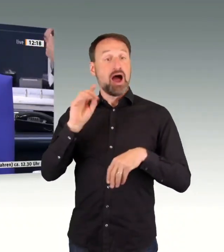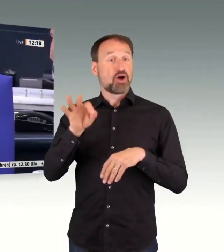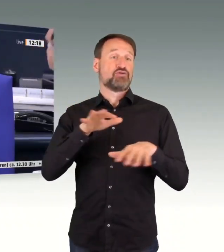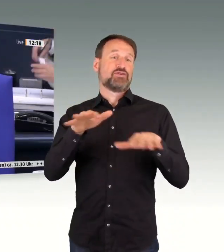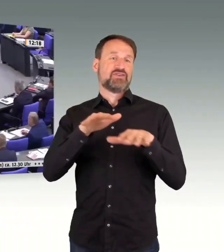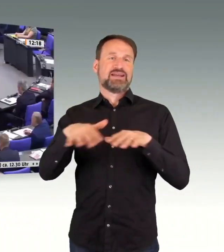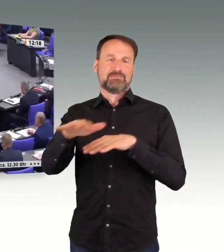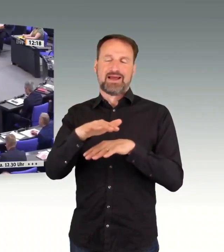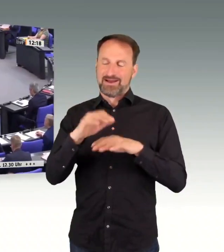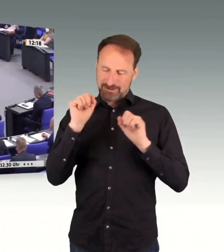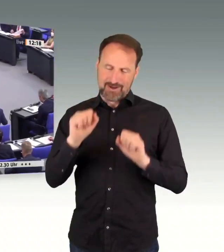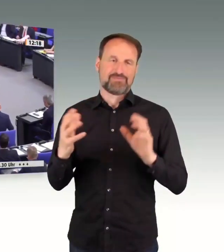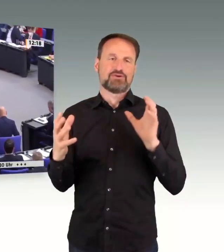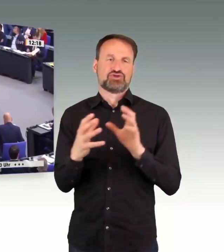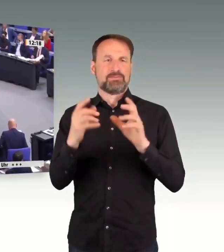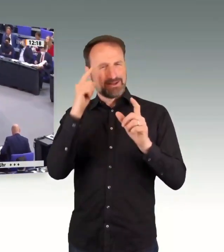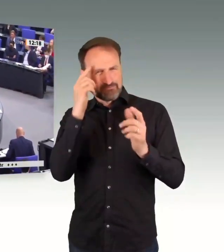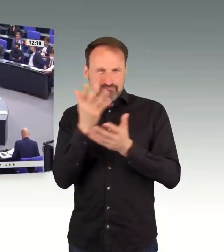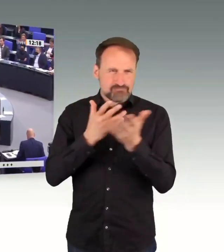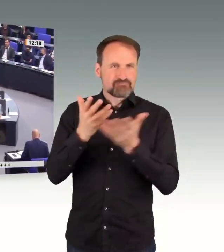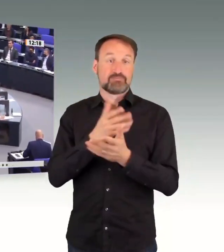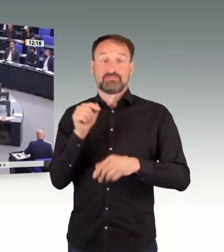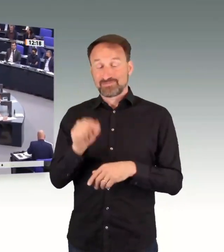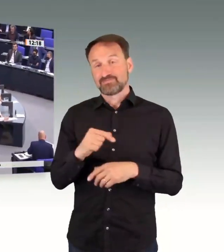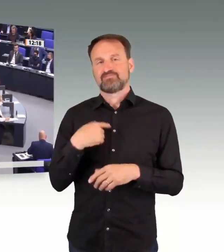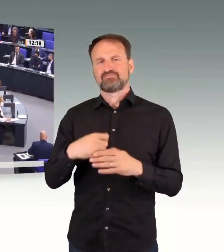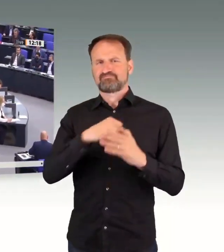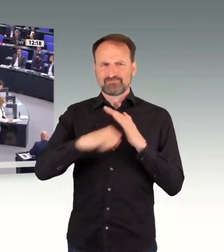Das Wort hat die Kollegin Carina Conrad für die FDP.